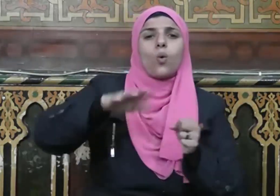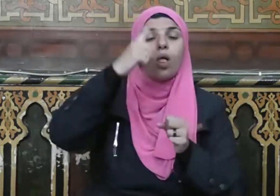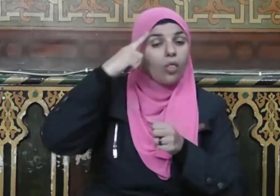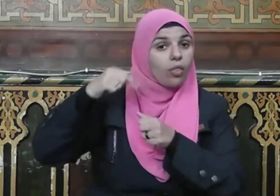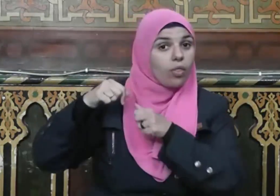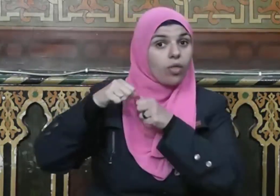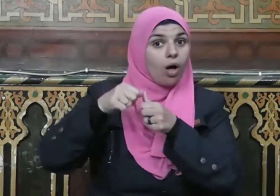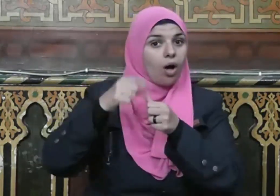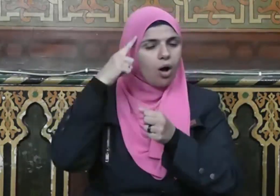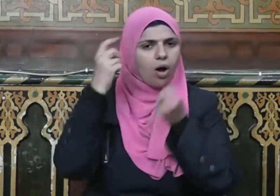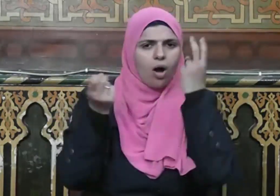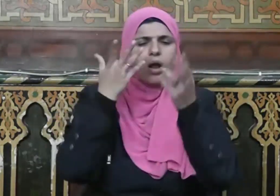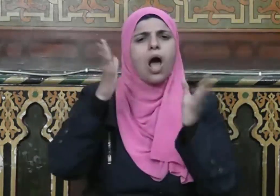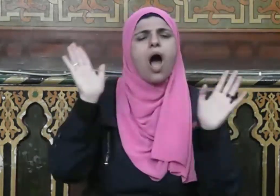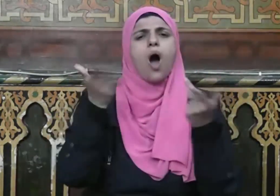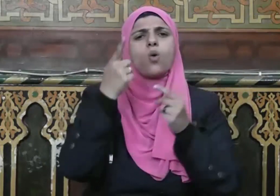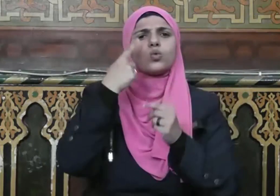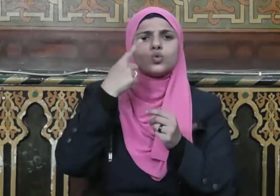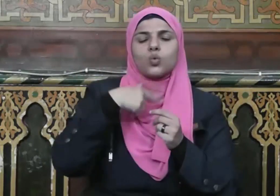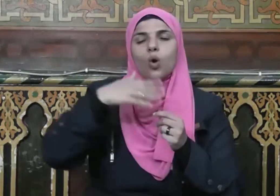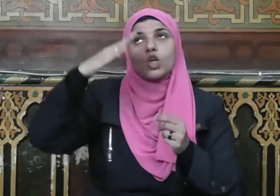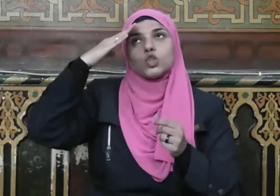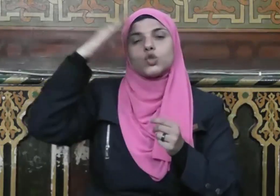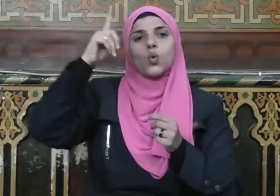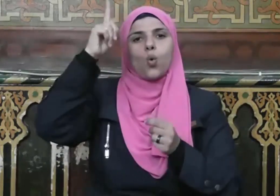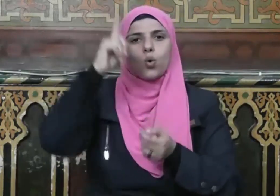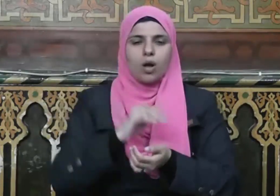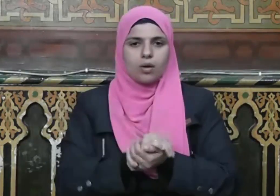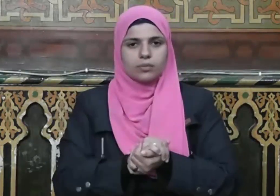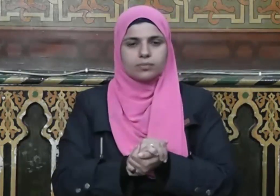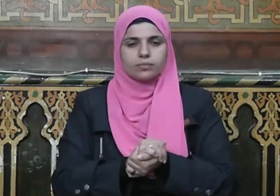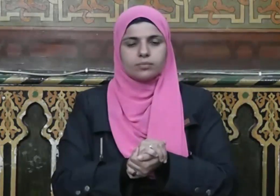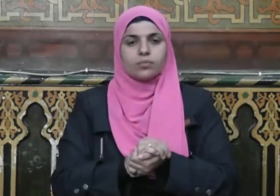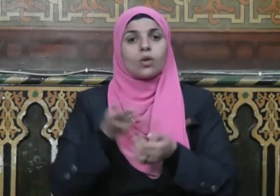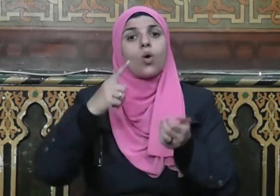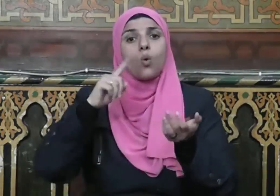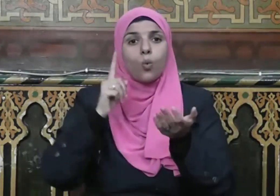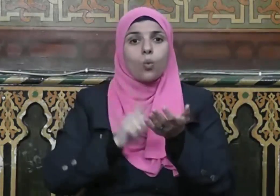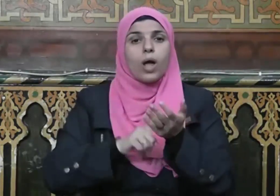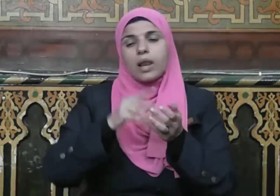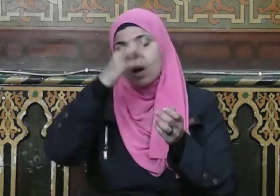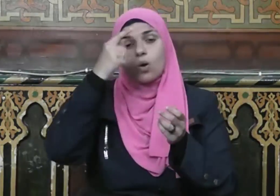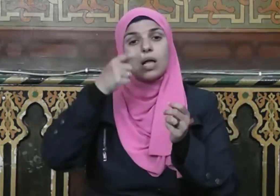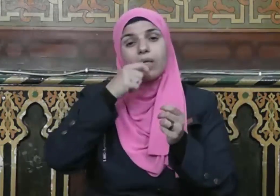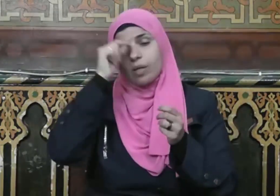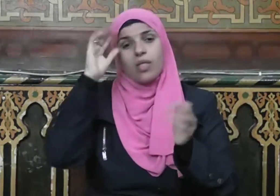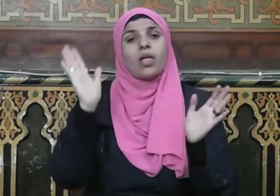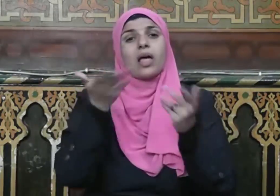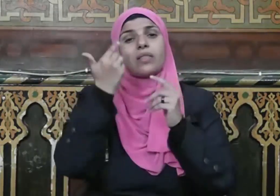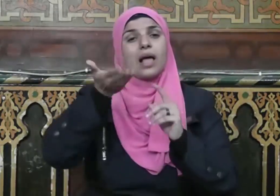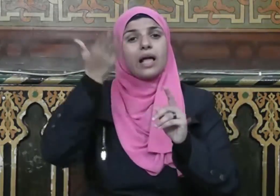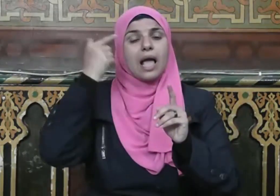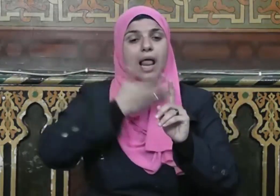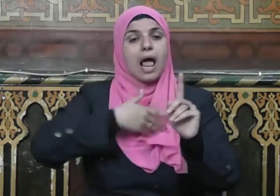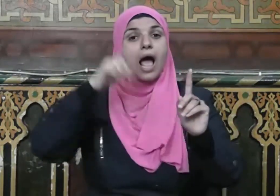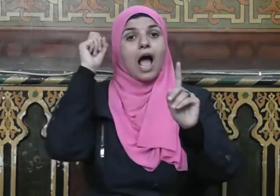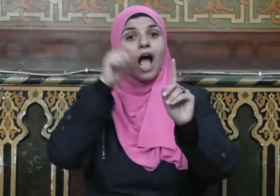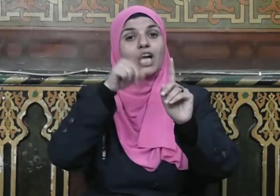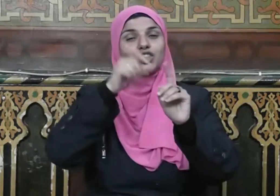أو أراد شكورا وإذا كان الحج المبرور يمحو